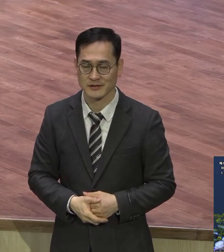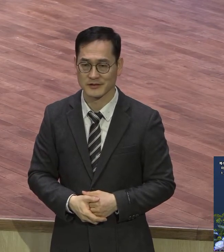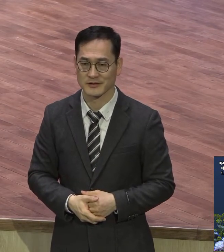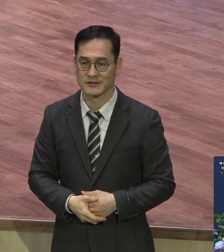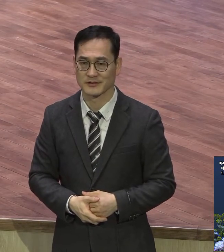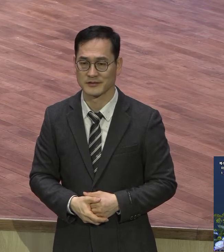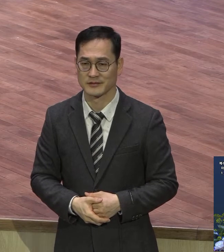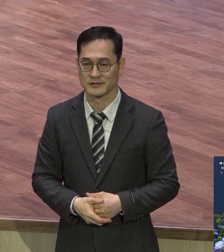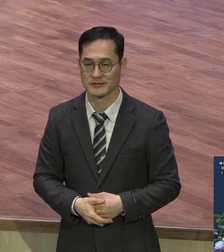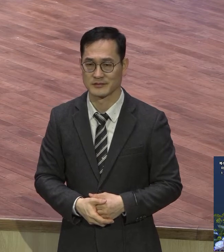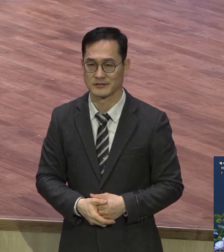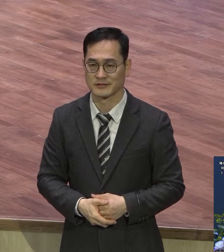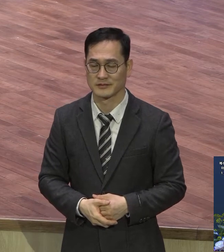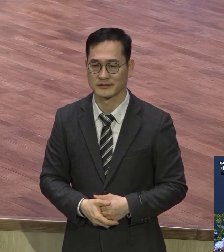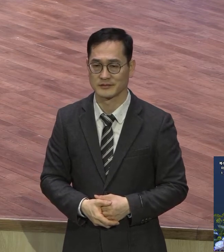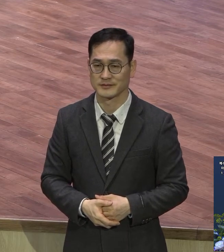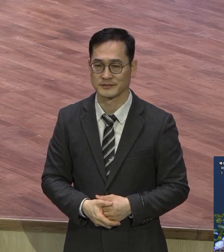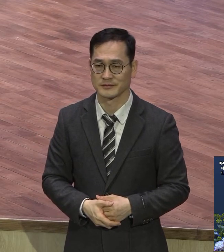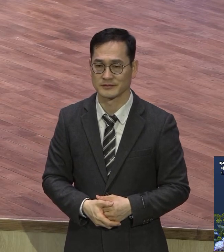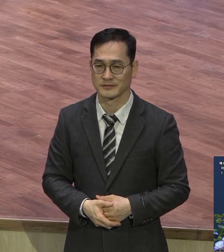우리 성경 공부는 재밌는가